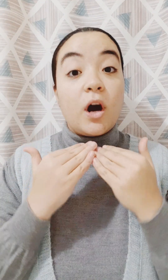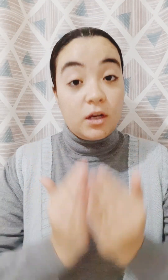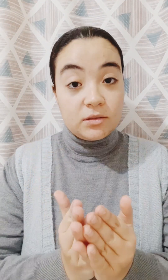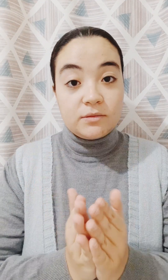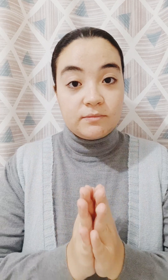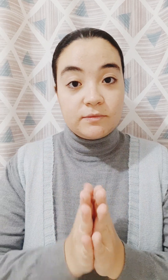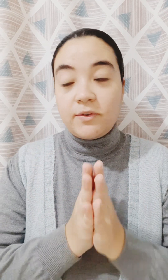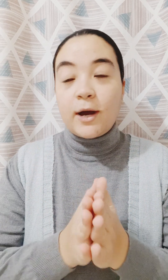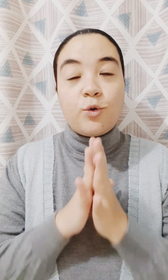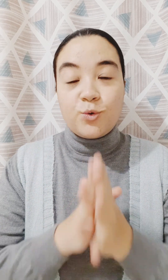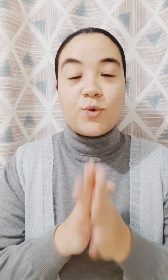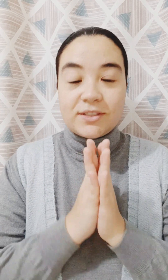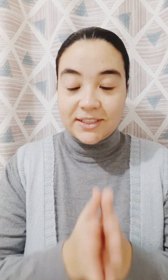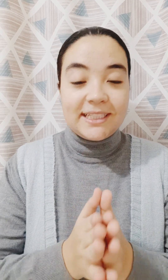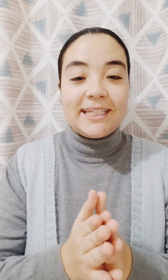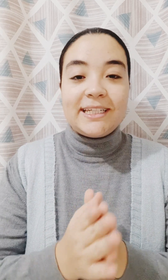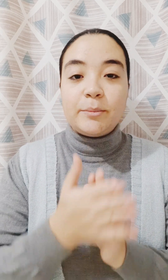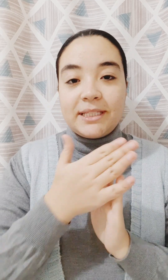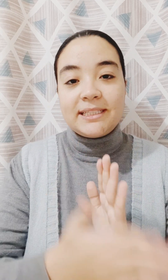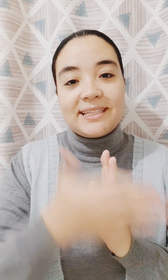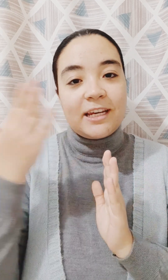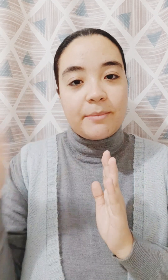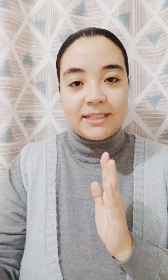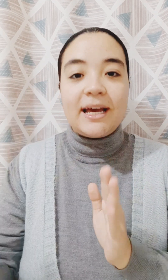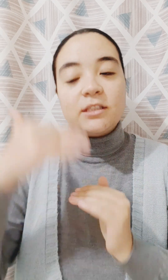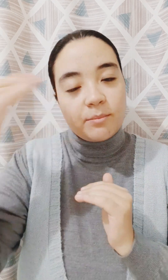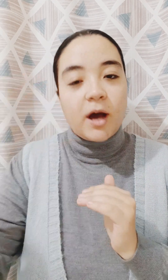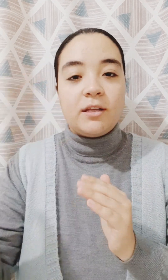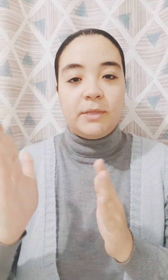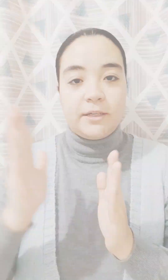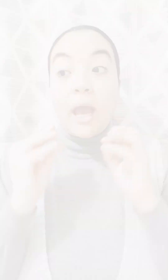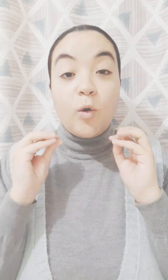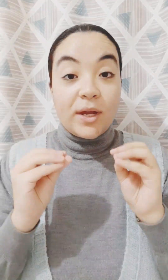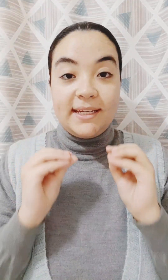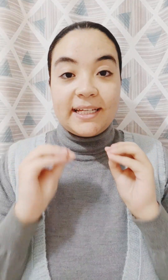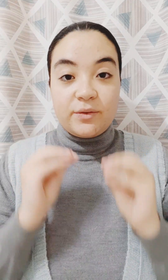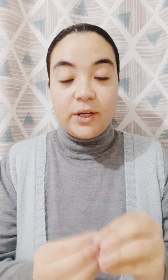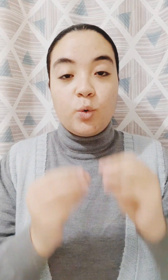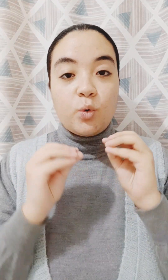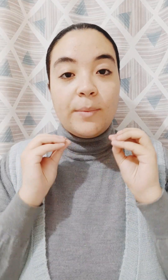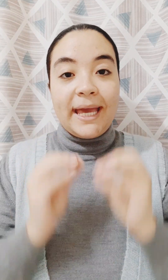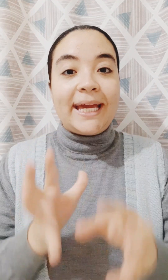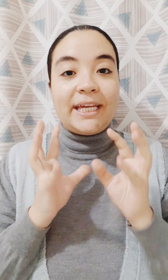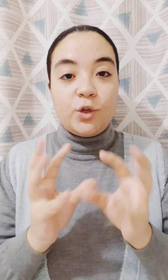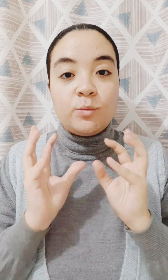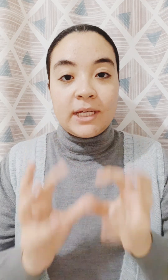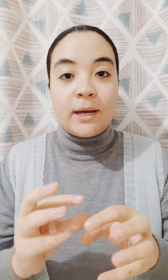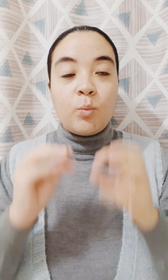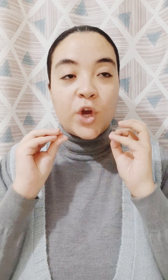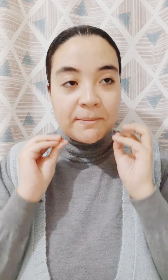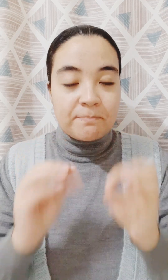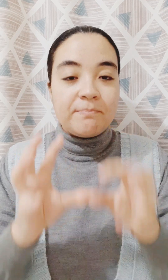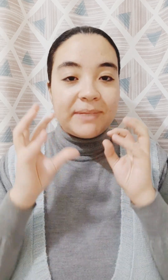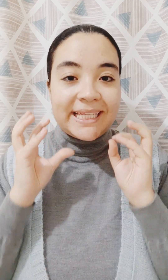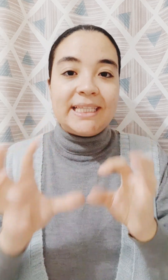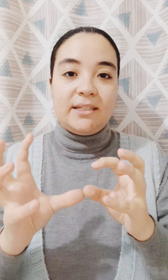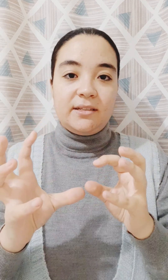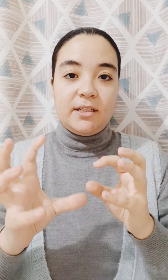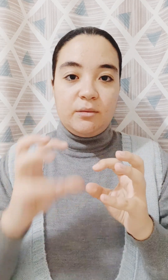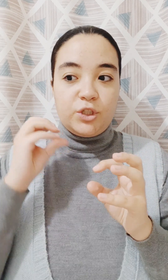غلط فاكونوا واثقين ان بداية السنة اللي بعدها هتبقى اغلق منها اولا احتفالكم باخر يوم ده مهم جدا مش